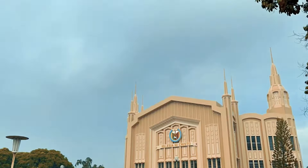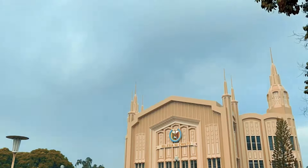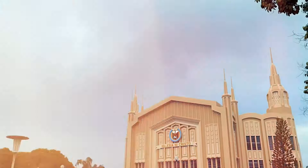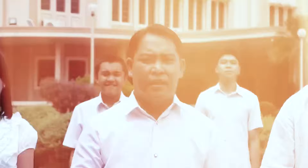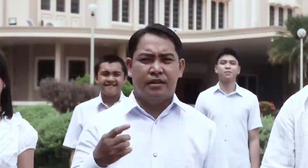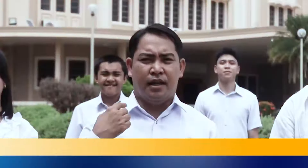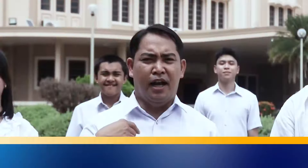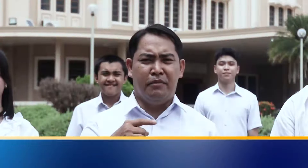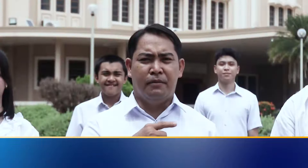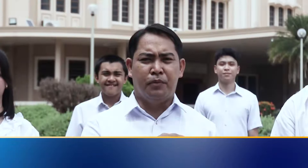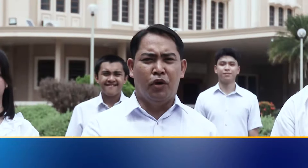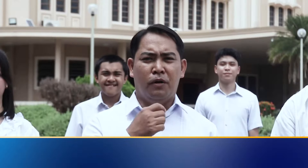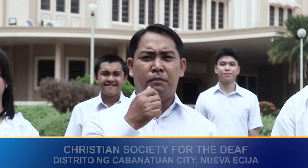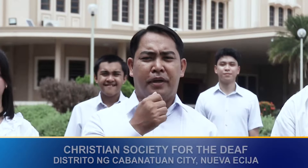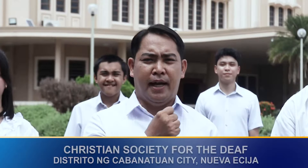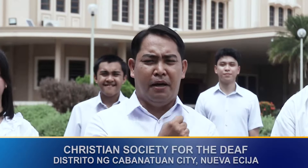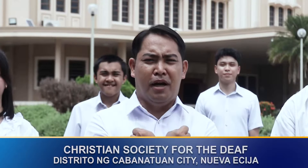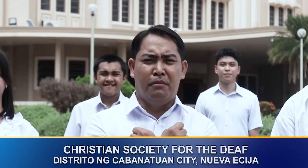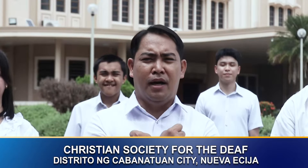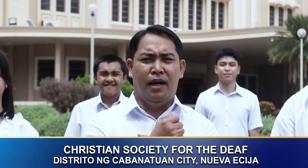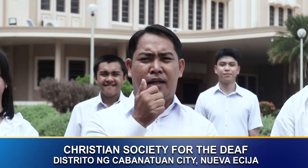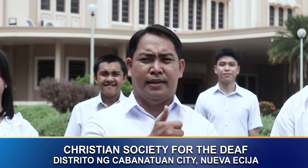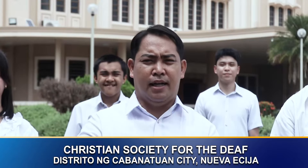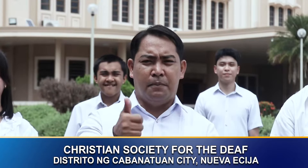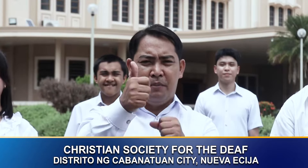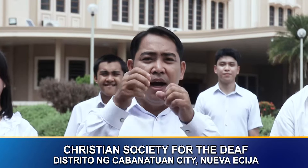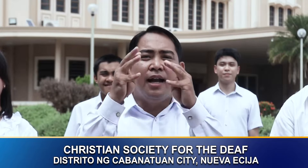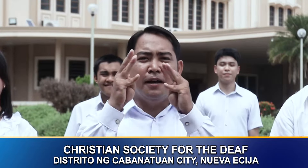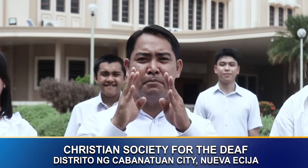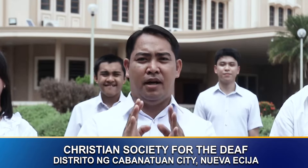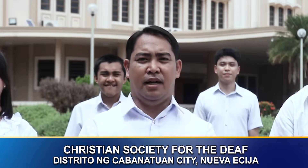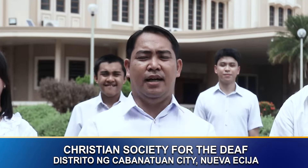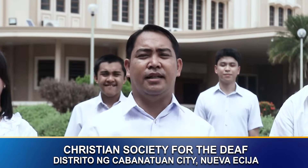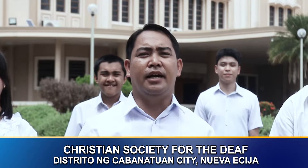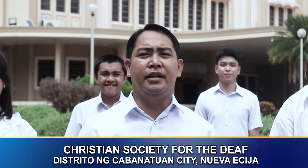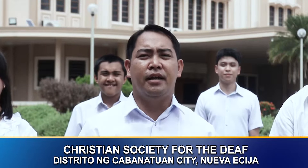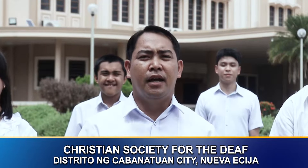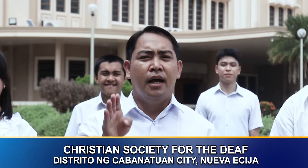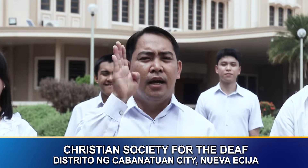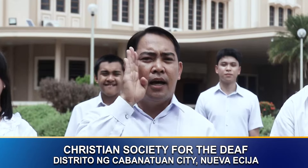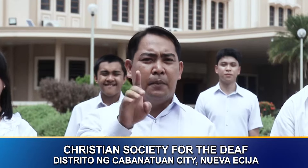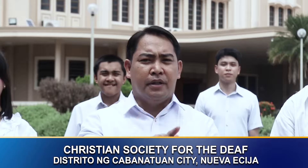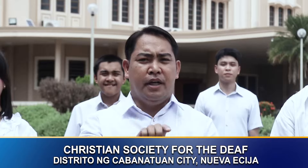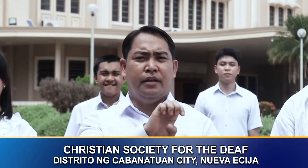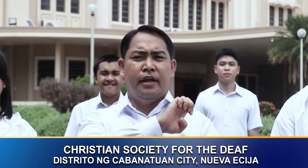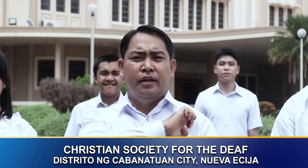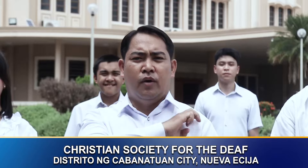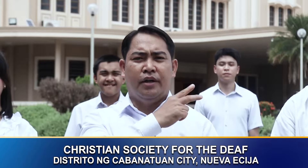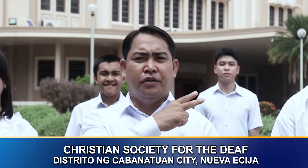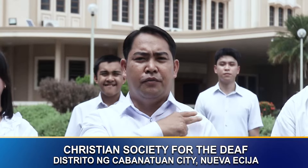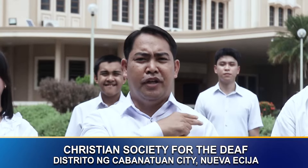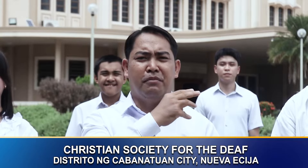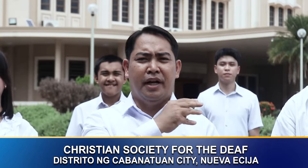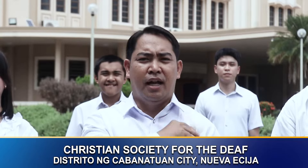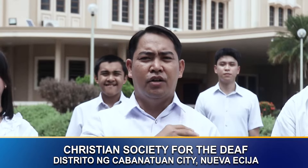Sa amin pong pinakamamahal na tagapamahal ang pangkalahatan, kapatid na Eduardo B. Manalo,